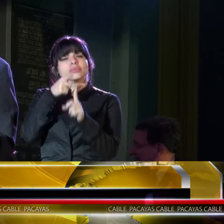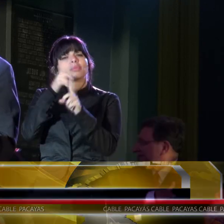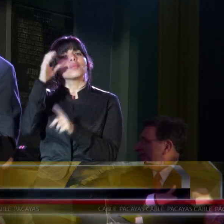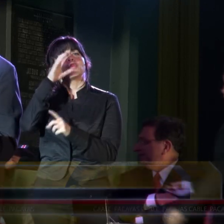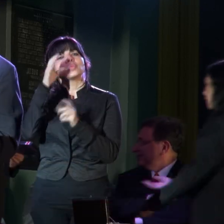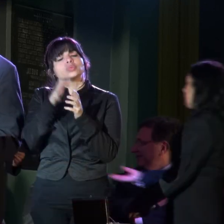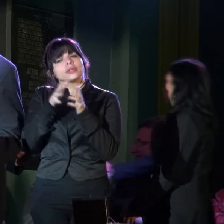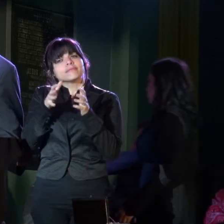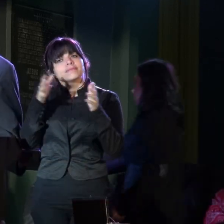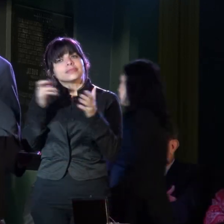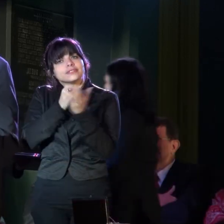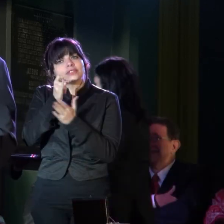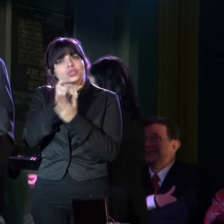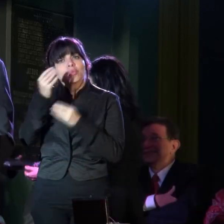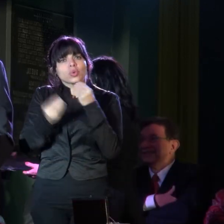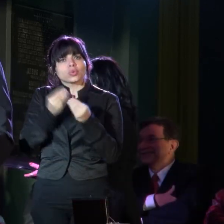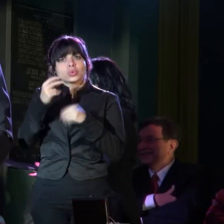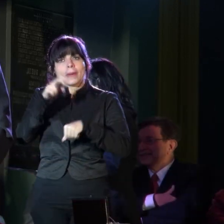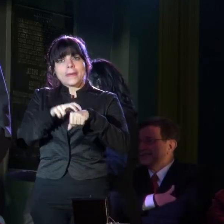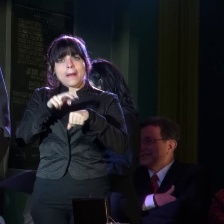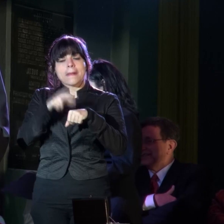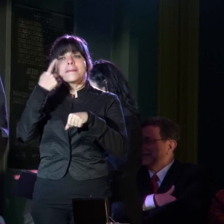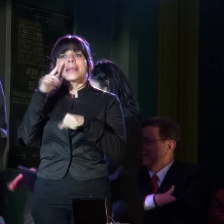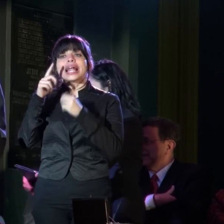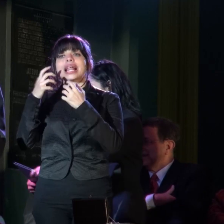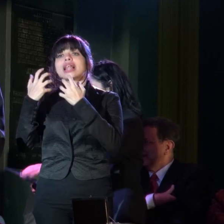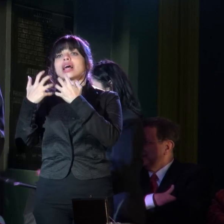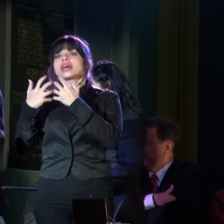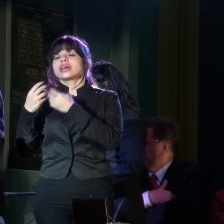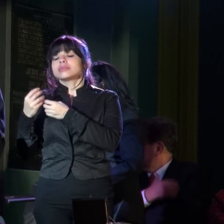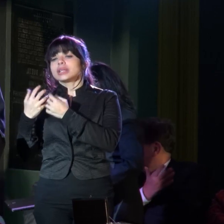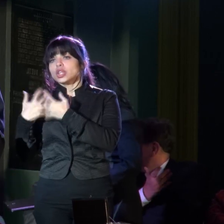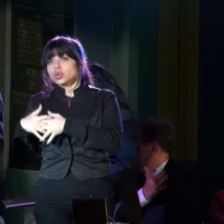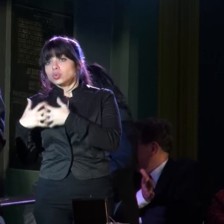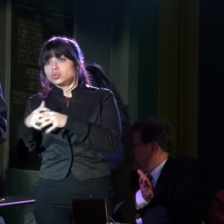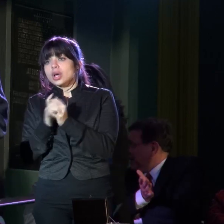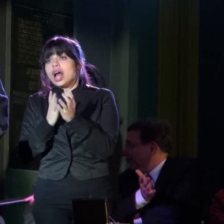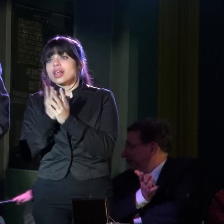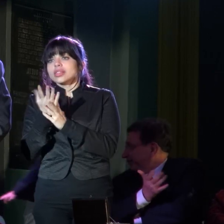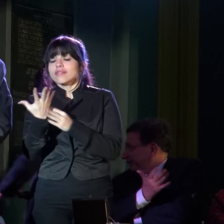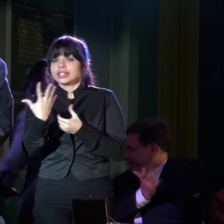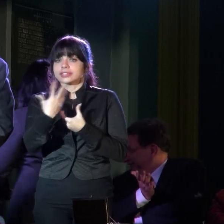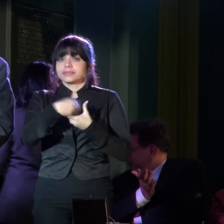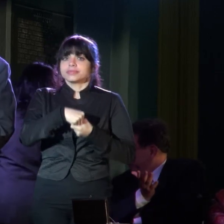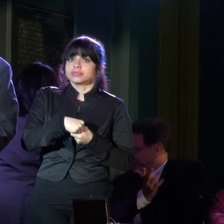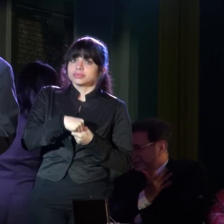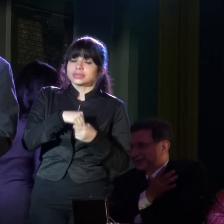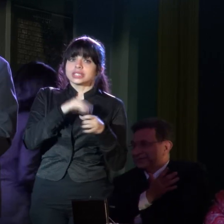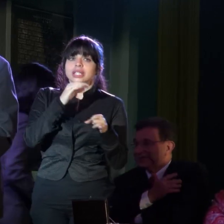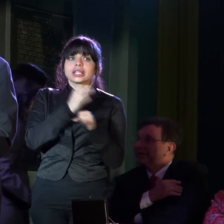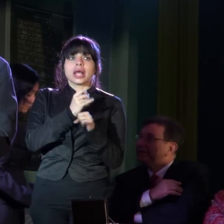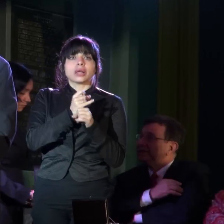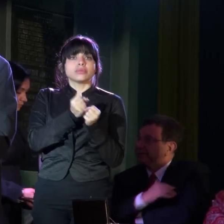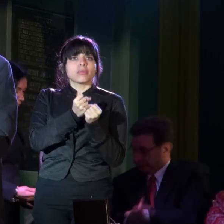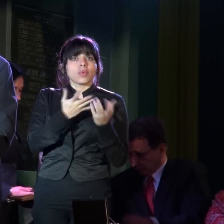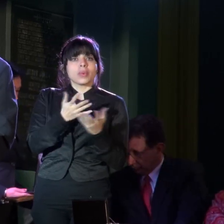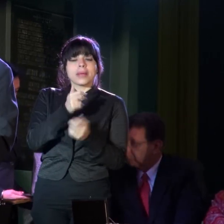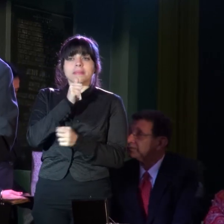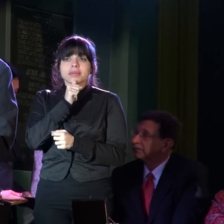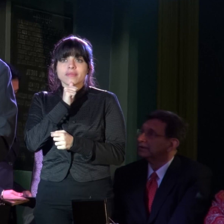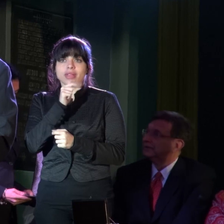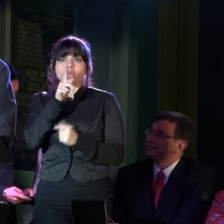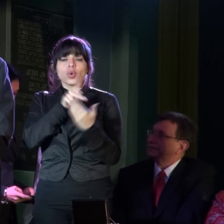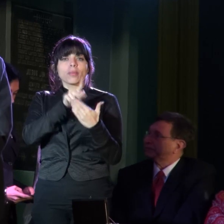ampliar la investigación en producción de papa para industria, mediante la incorporación de entidades públicas y privadas